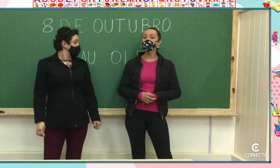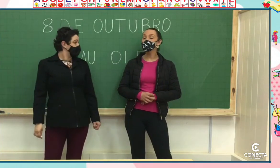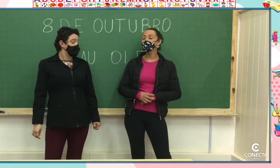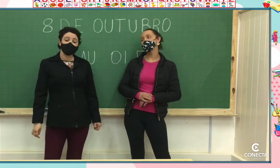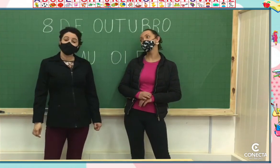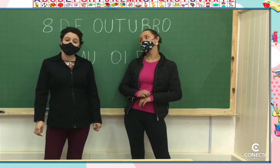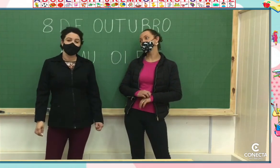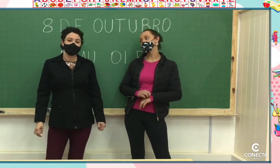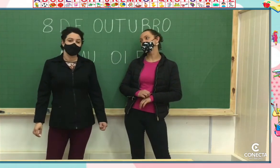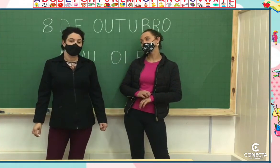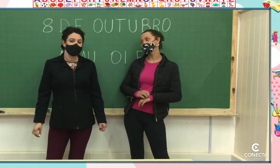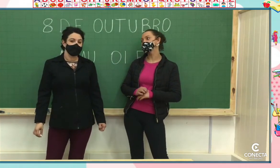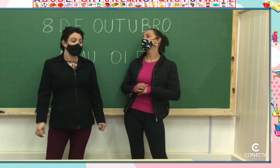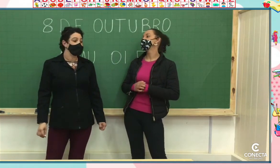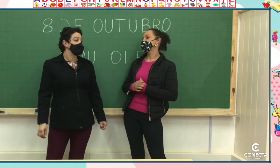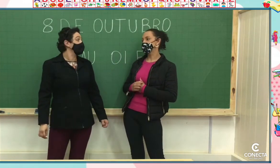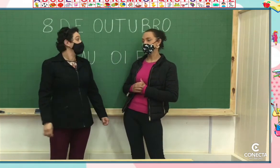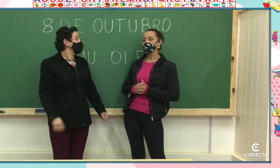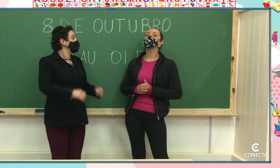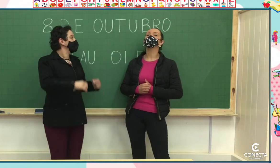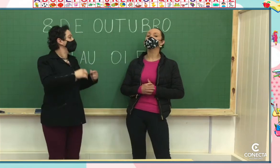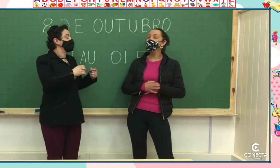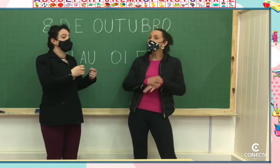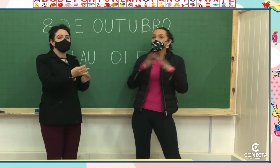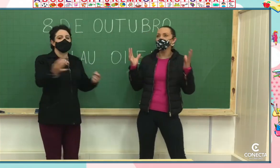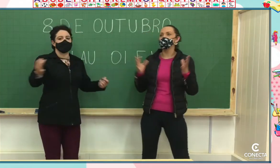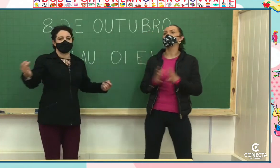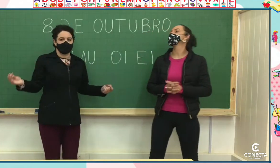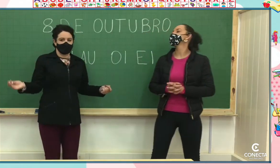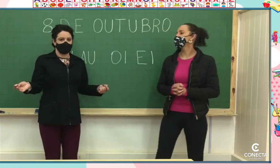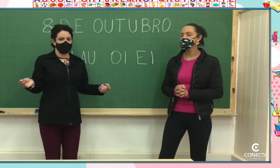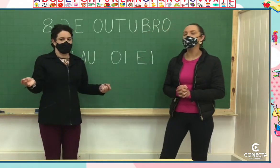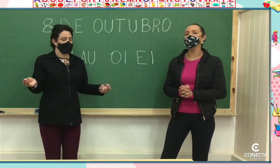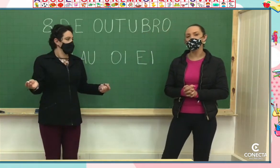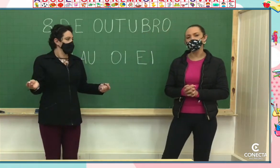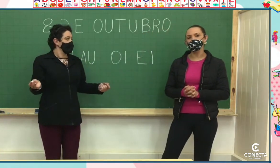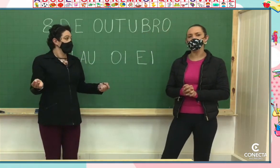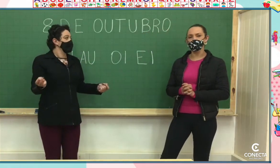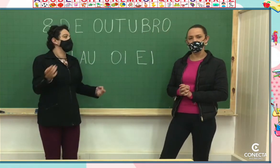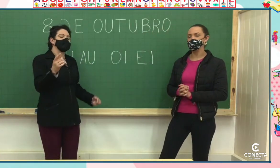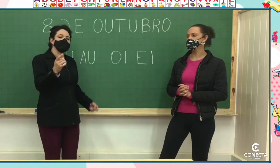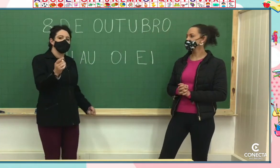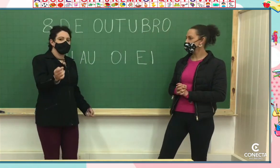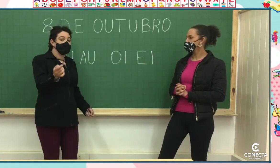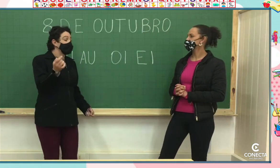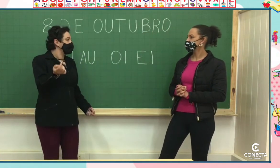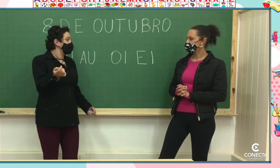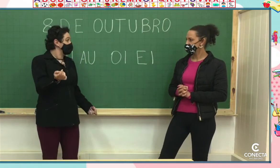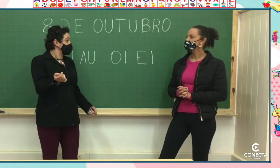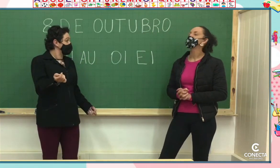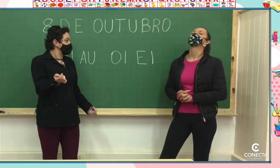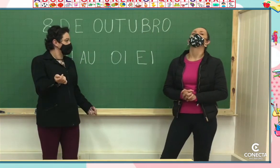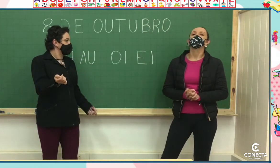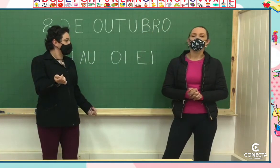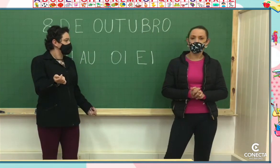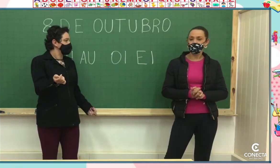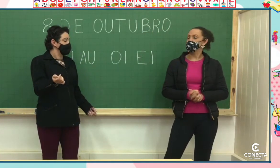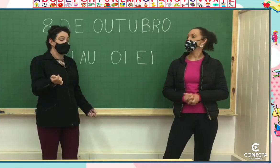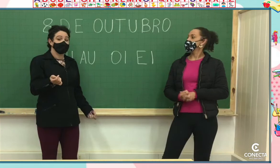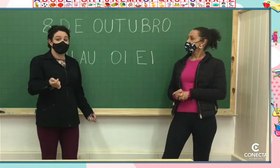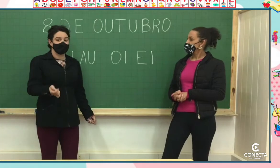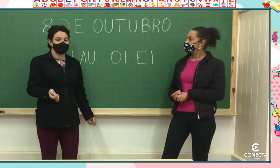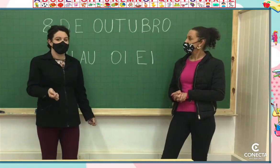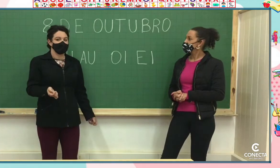ver. Elas são muito importantes. Elas estão em todas as palavras. Em todas as palavras, as vogais estão presentes. nomes das crianças,